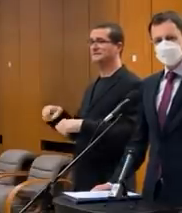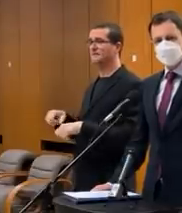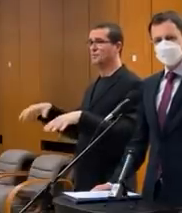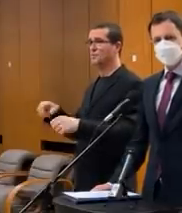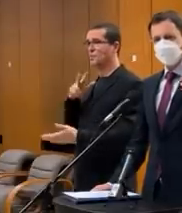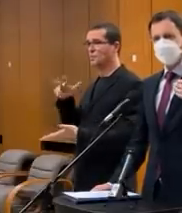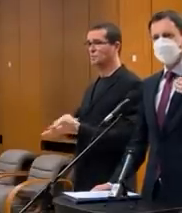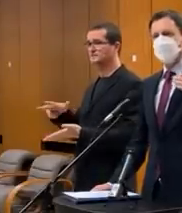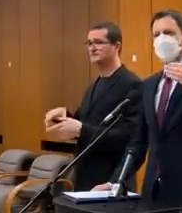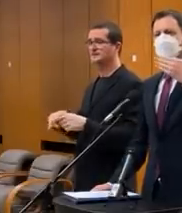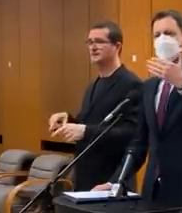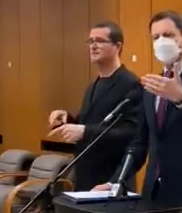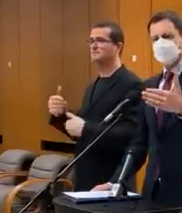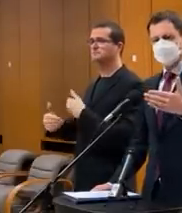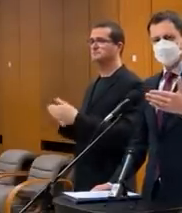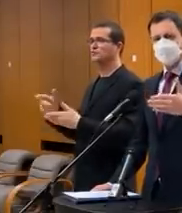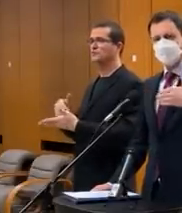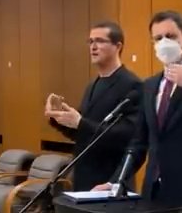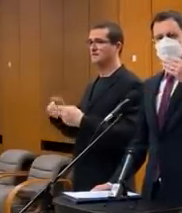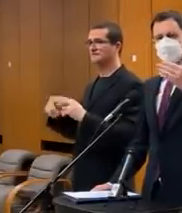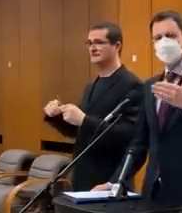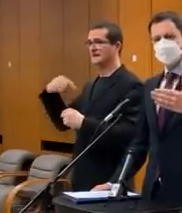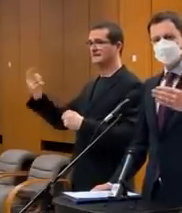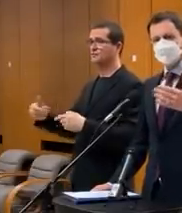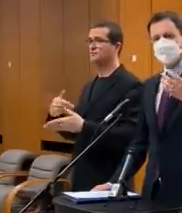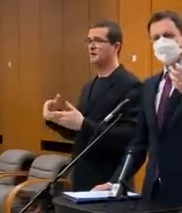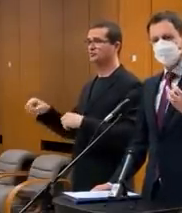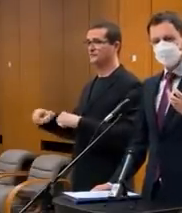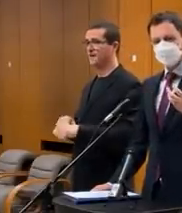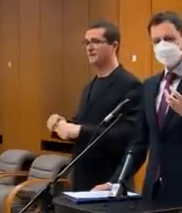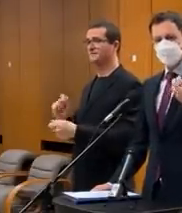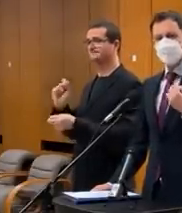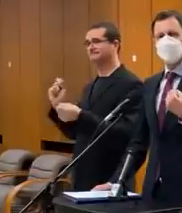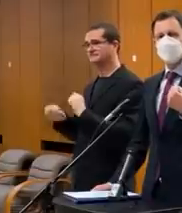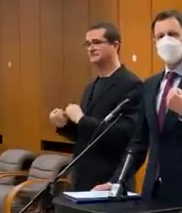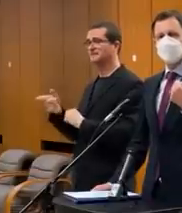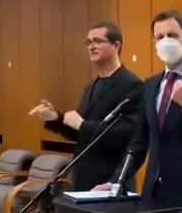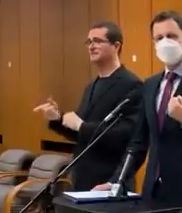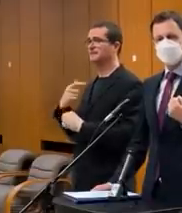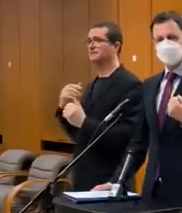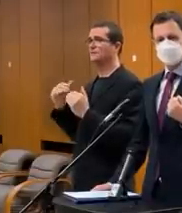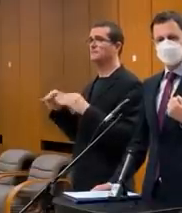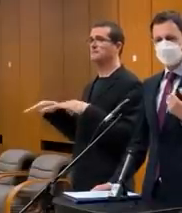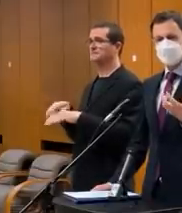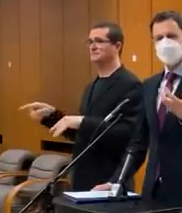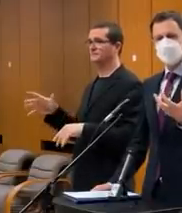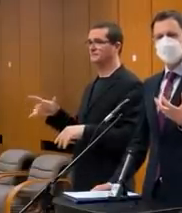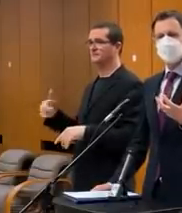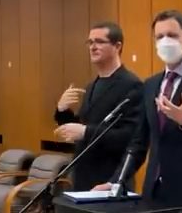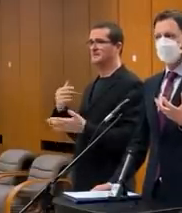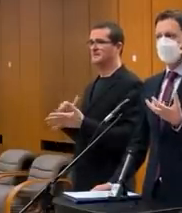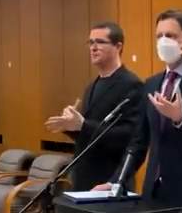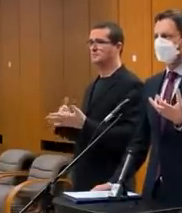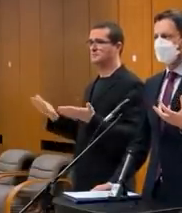uznesenia, ktoré beží do ďalšej stredy, čiže do ďalšej vlády. Prehodnocovanie sa nebude dať na úrovni ministrov. Tam není